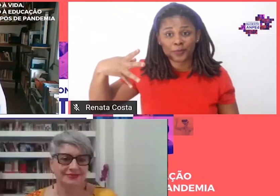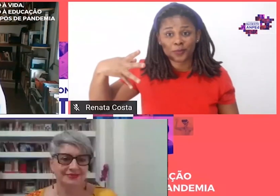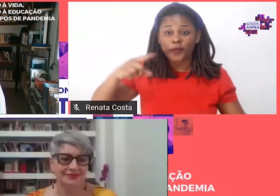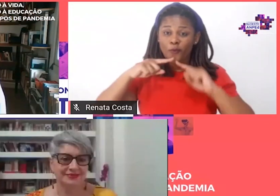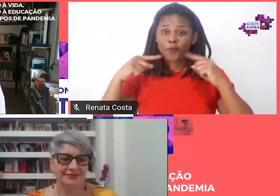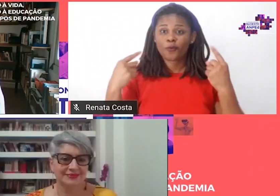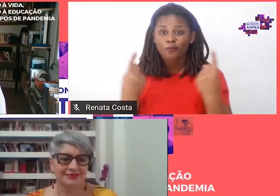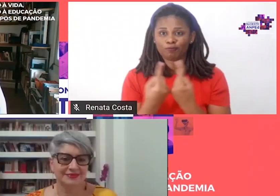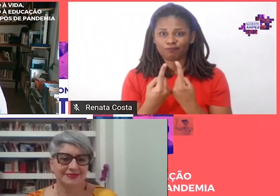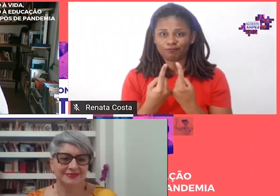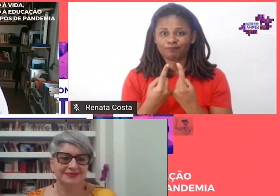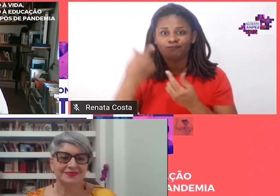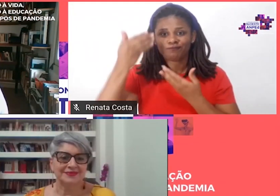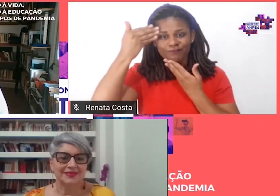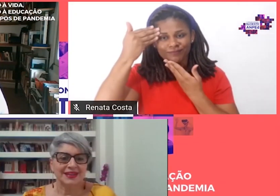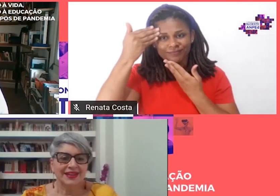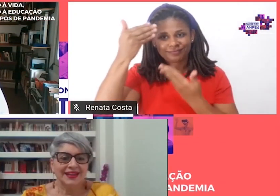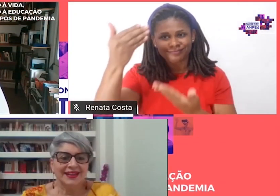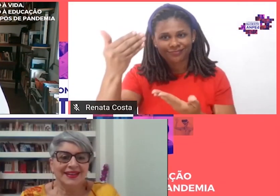Muito obrigado.